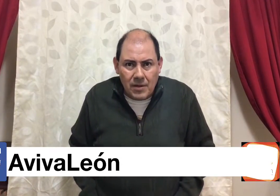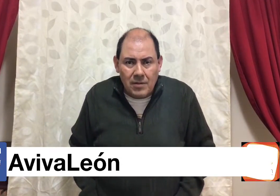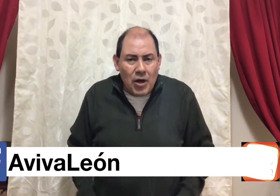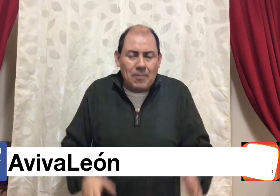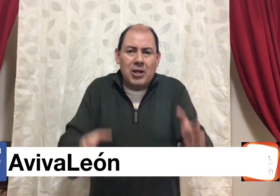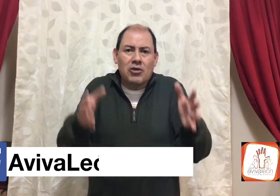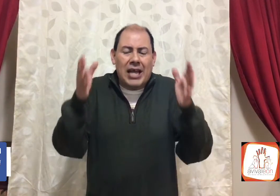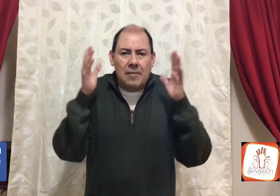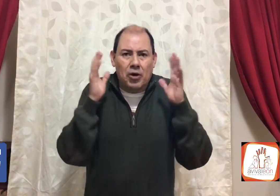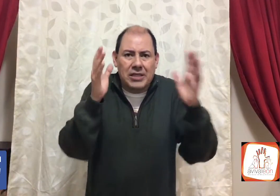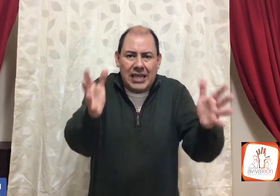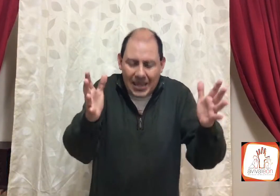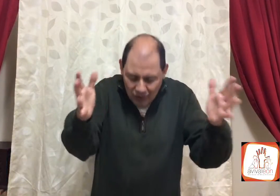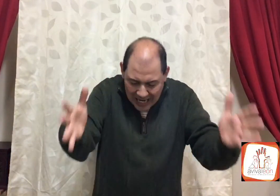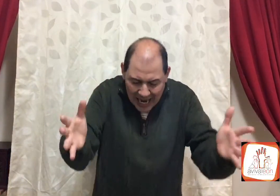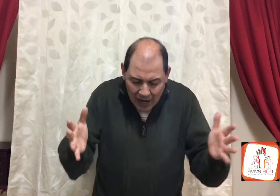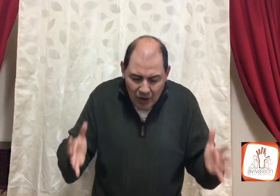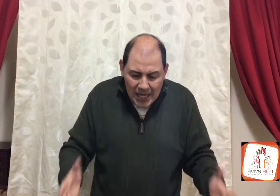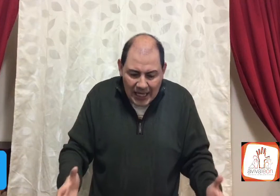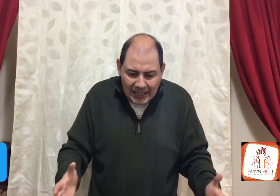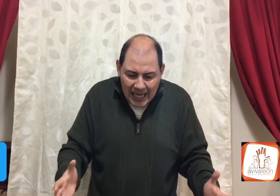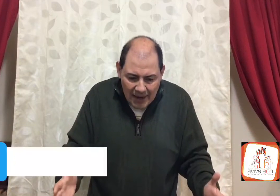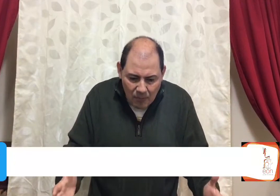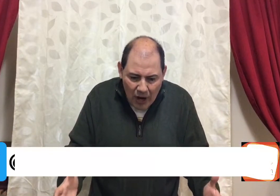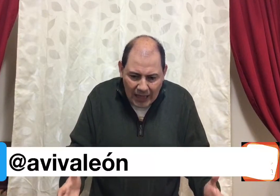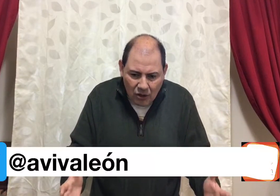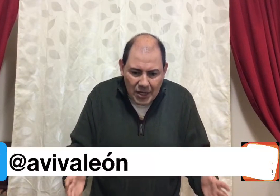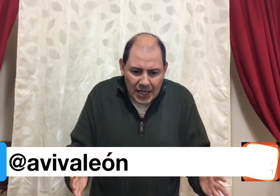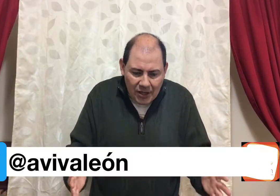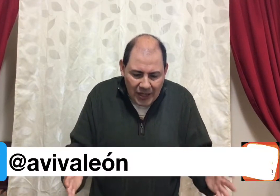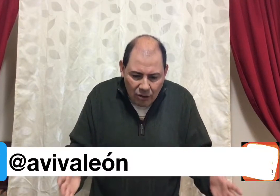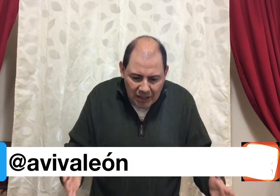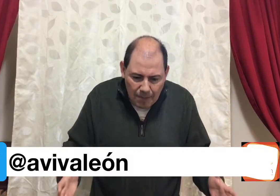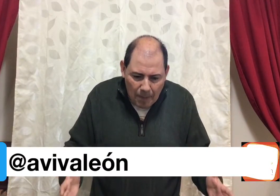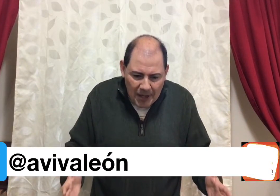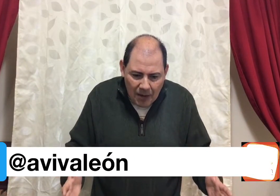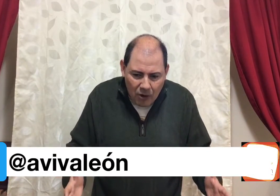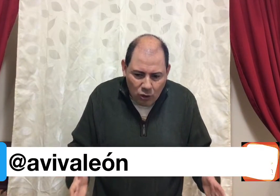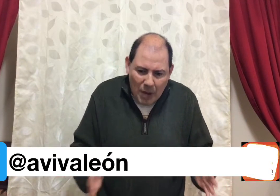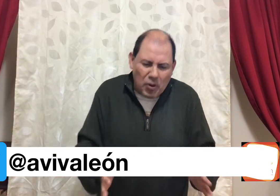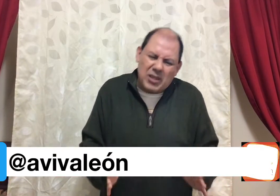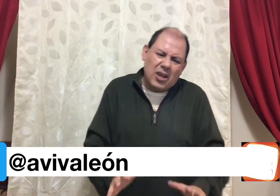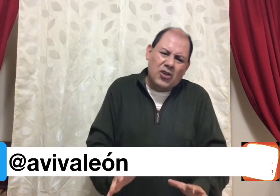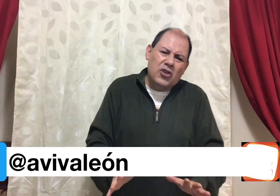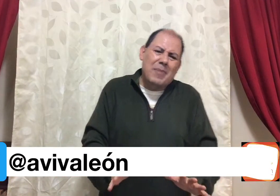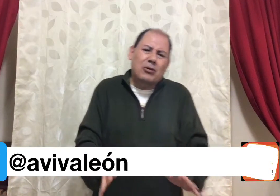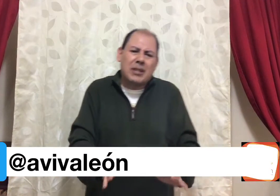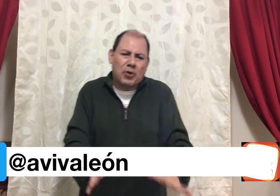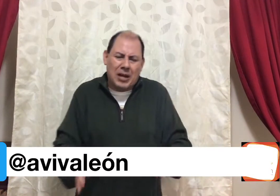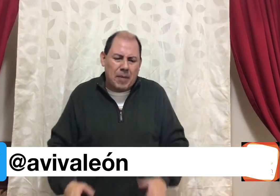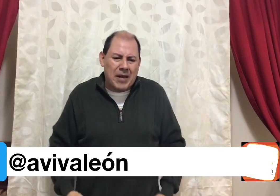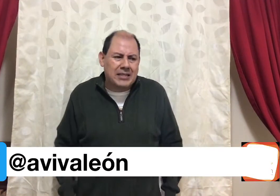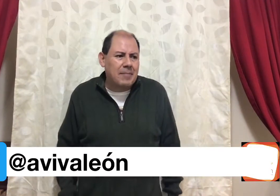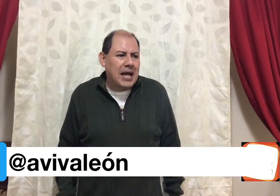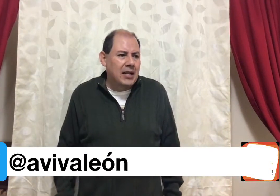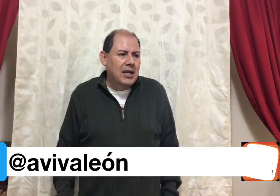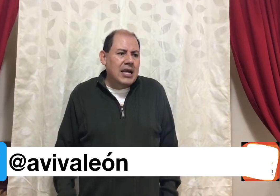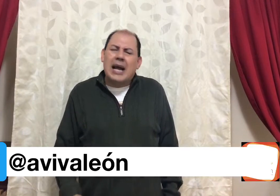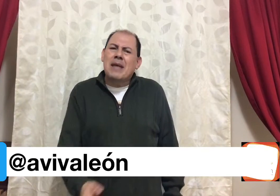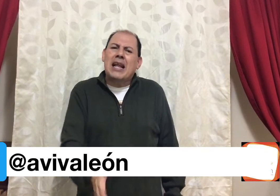voy a ponerte un ejemplo, si te dan un regalo, y está ahí envuelto, y no te gusta el papel del voltura, poco? no, no, no me gusta porque el papel está mal, cámbiale